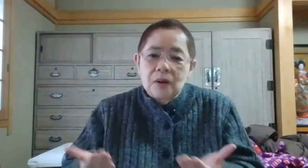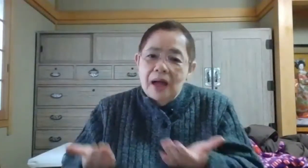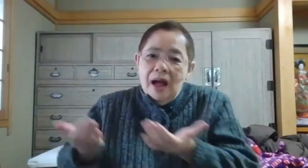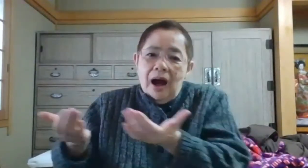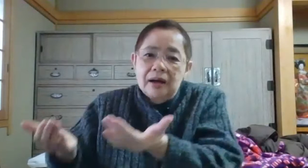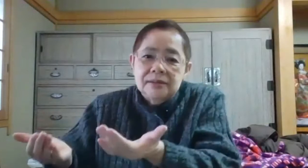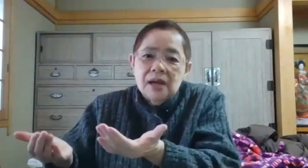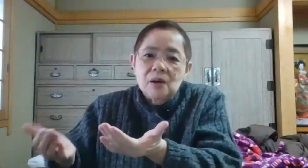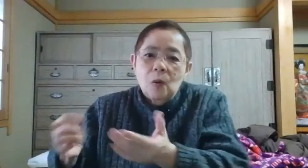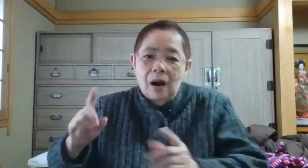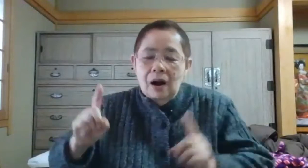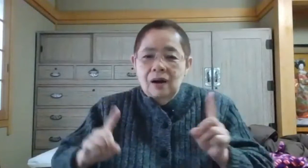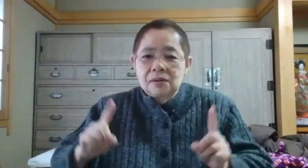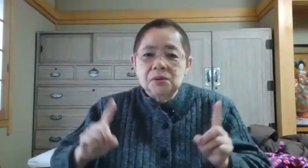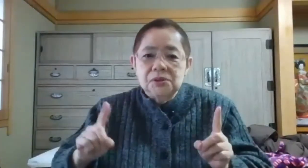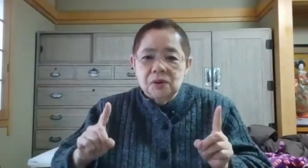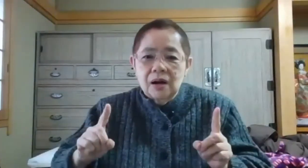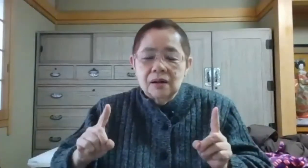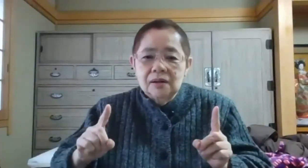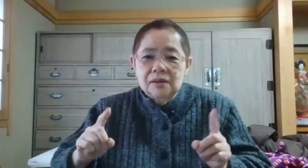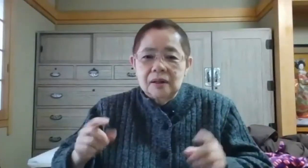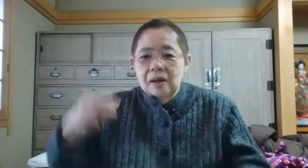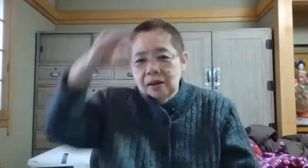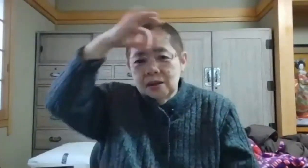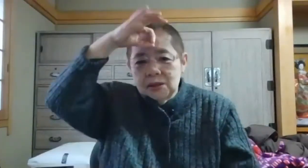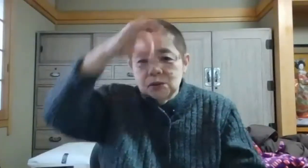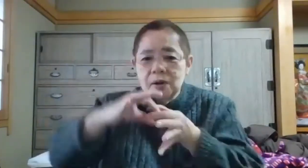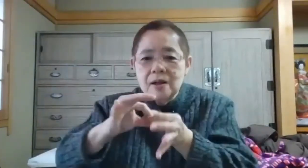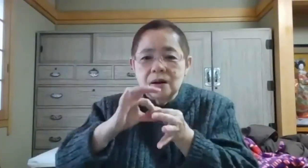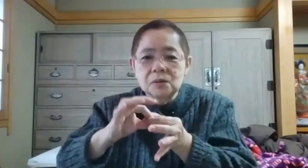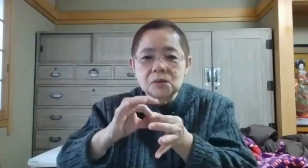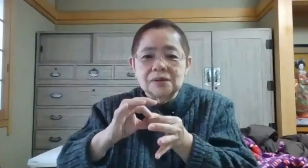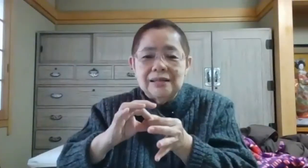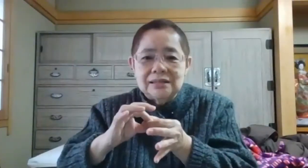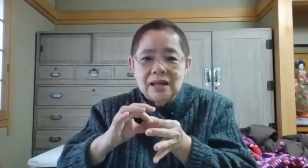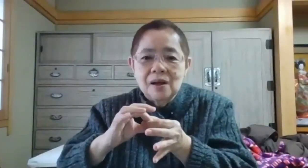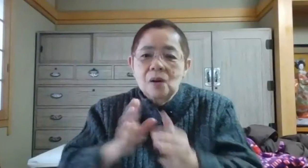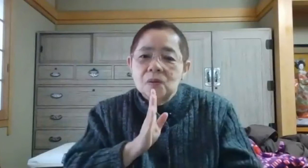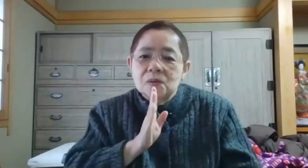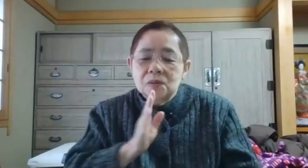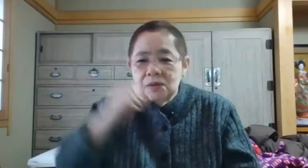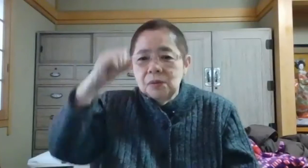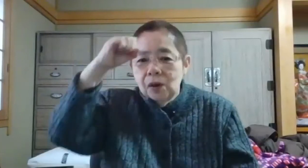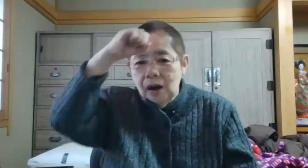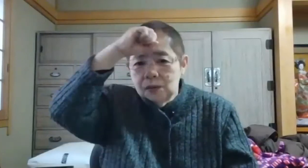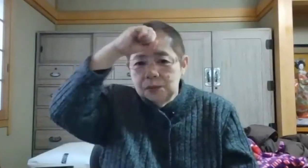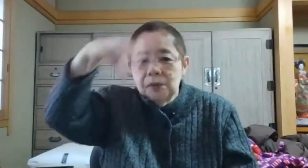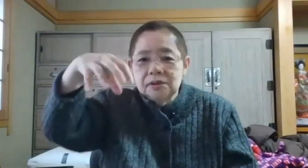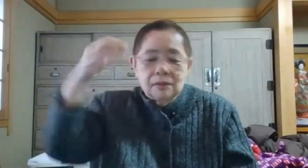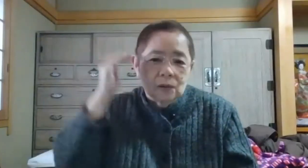にそこ預けようかどうしようか警察とも連絡を取ったりして本当にもう病院では困